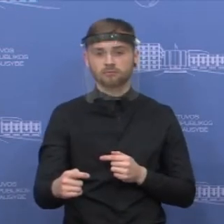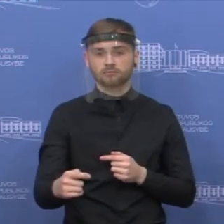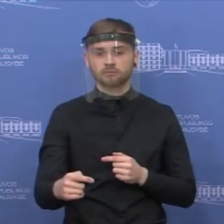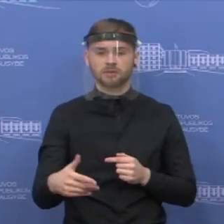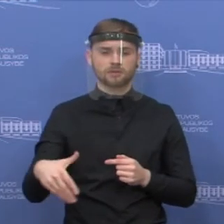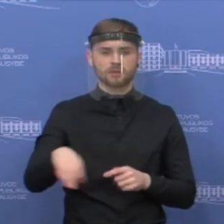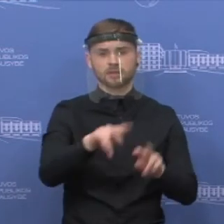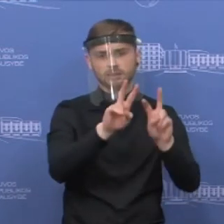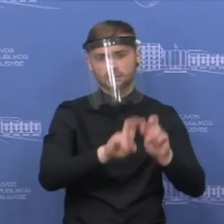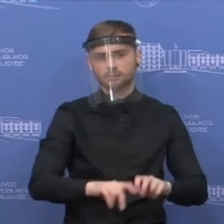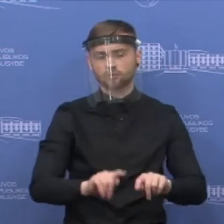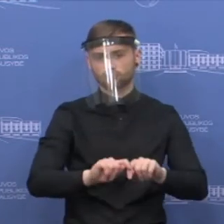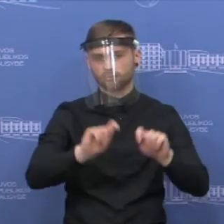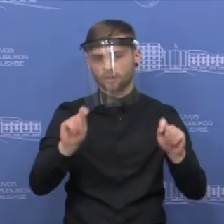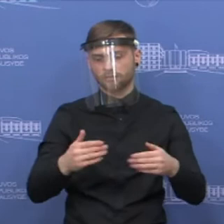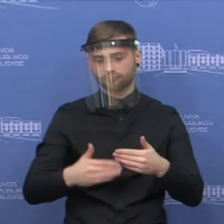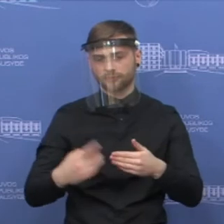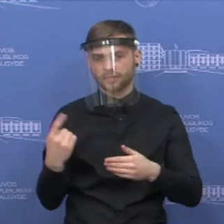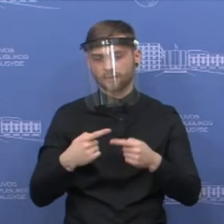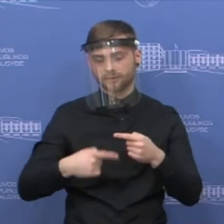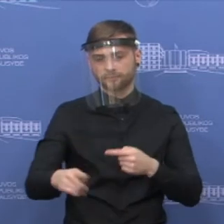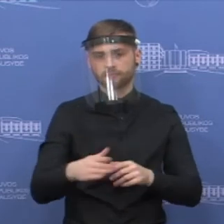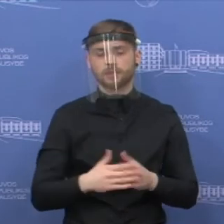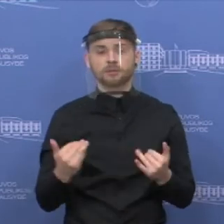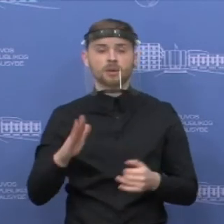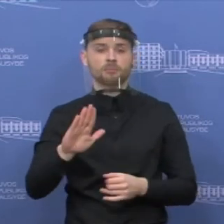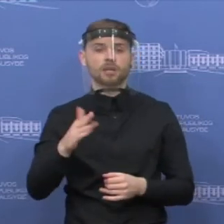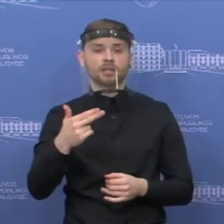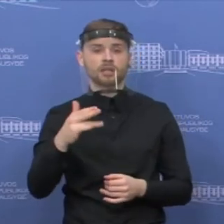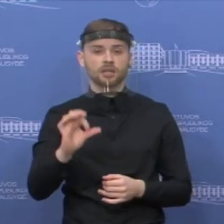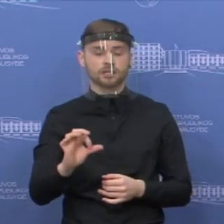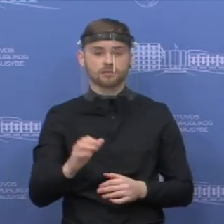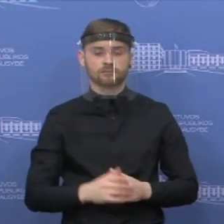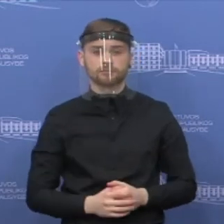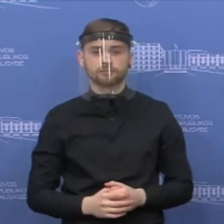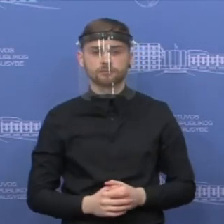tyrimai prasideda. Dabar klausia BNS, prašau, Ignai.